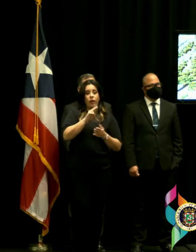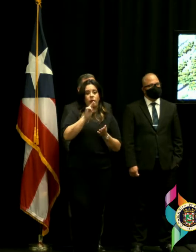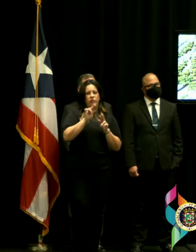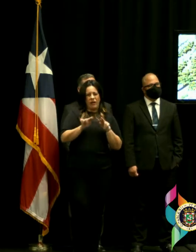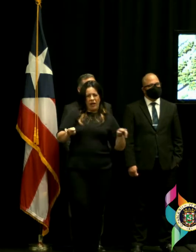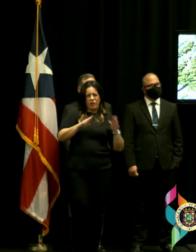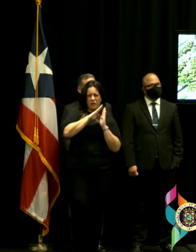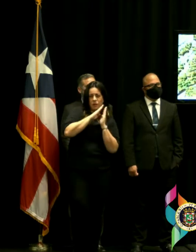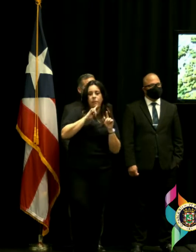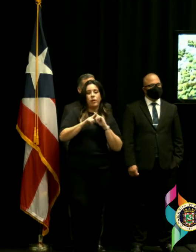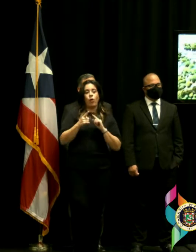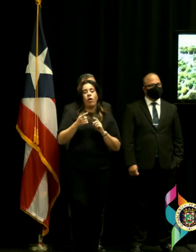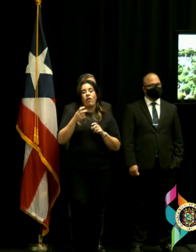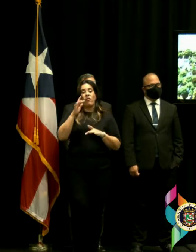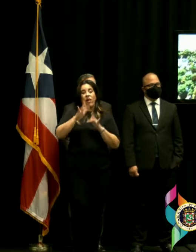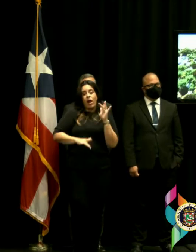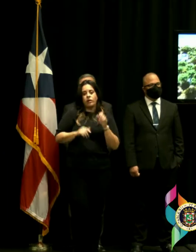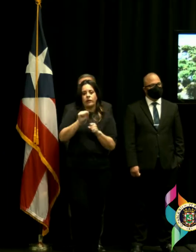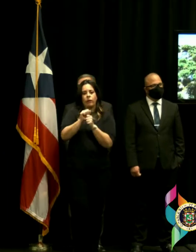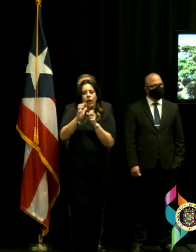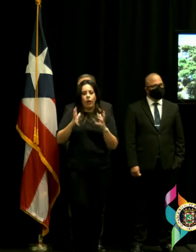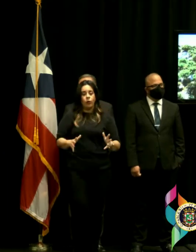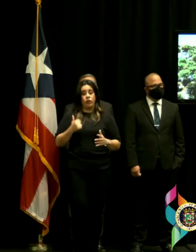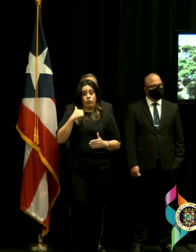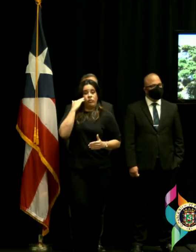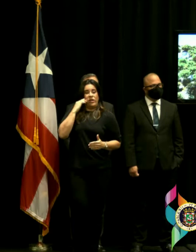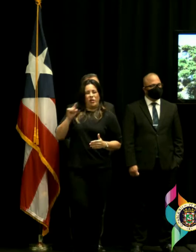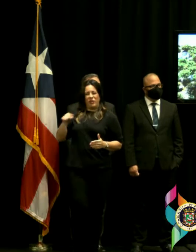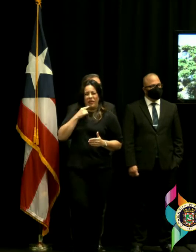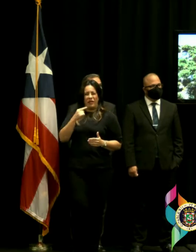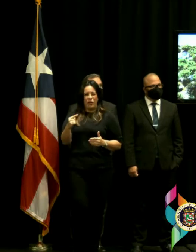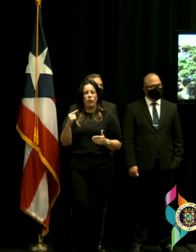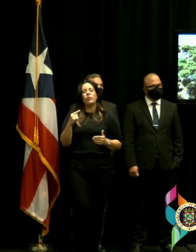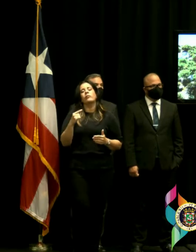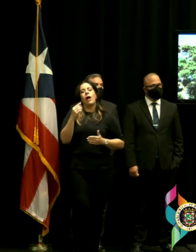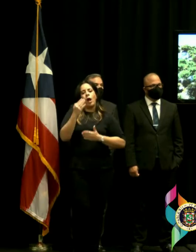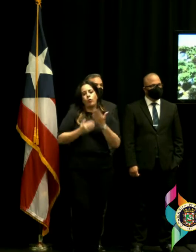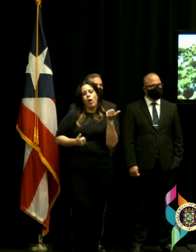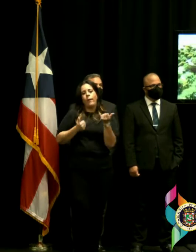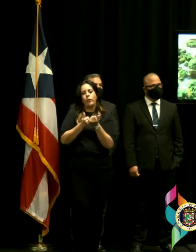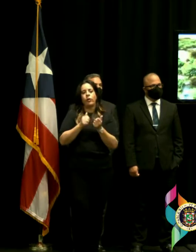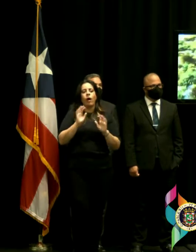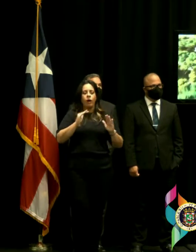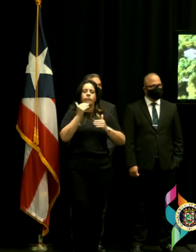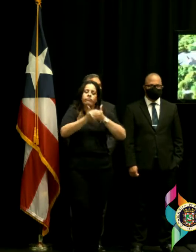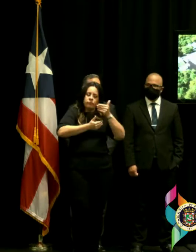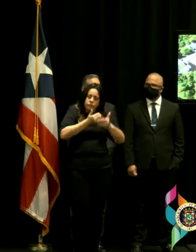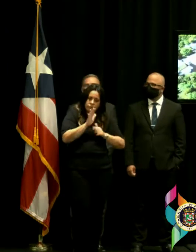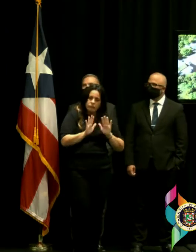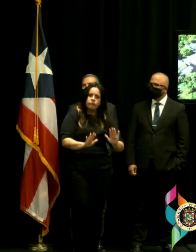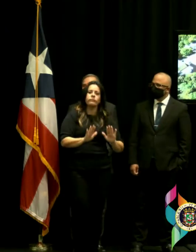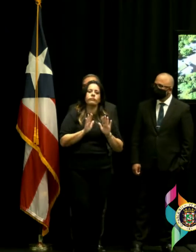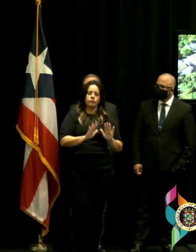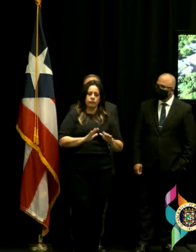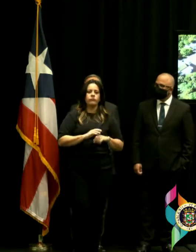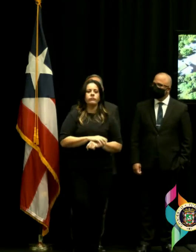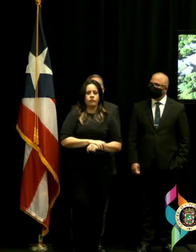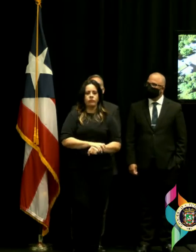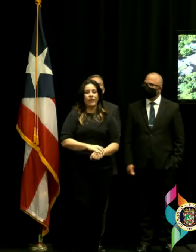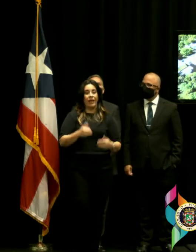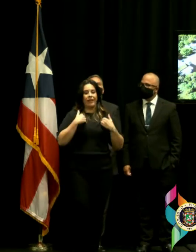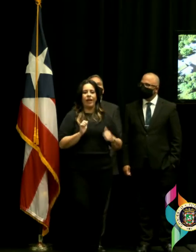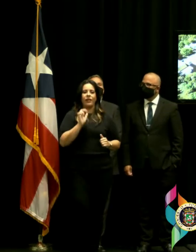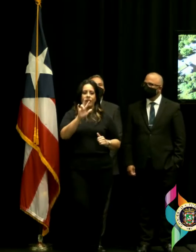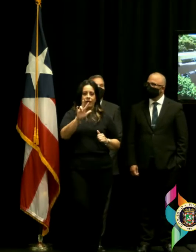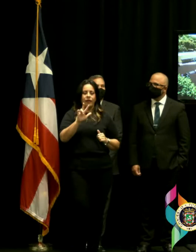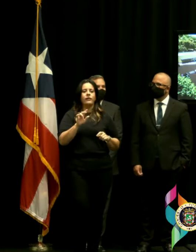preocupación con la escasez de personal y sé que usted acaba de emitir unos incentivos vamos a una vamos una a una tienes tres